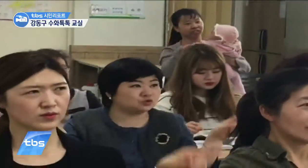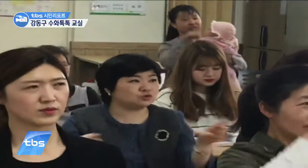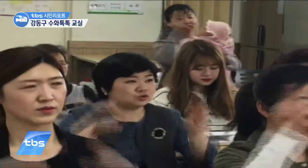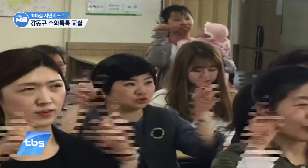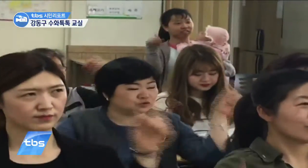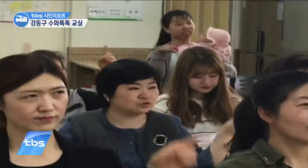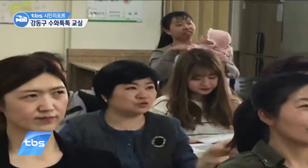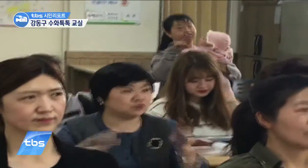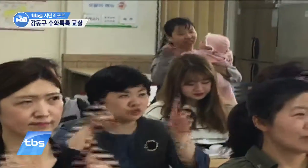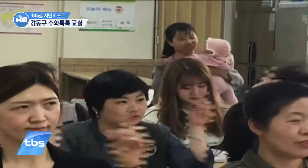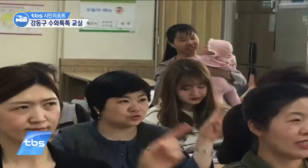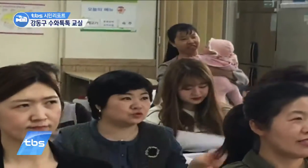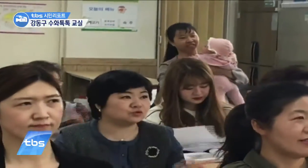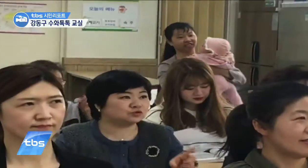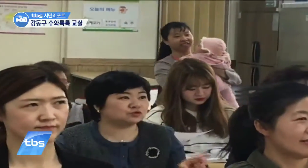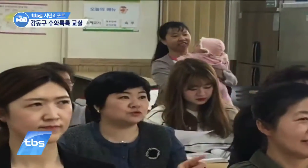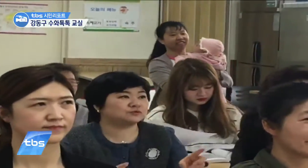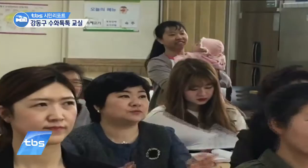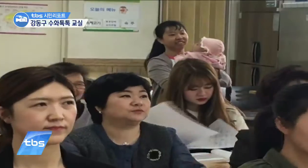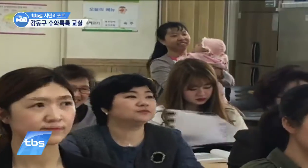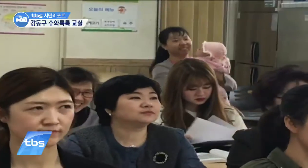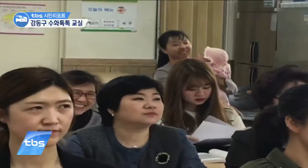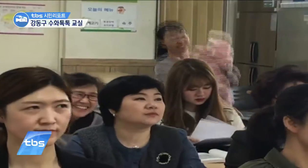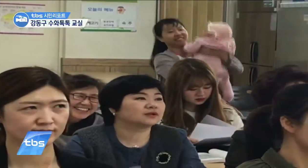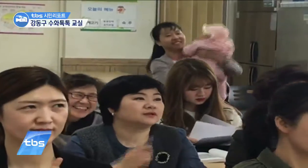열심히 똑같은 모습을 하기 위해 따라합니다.